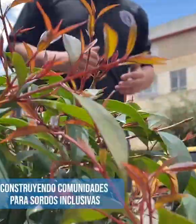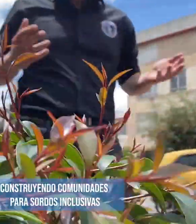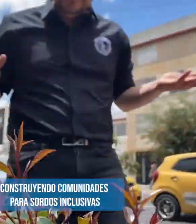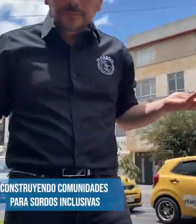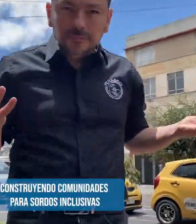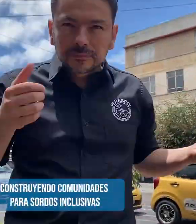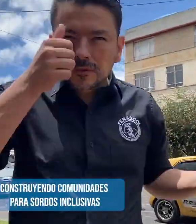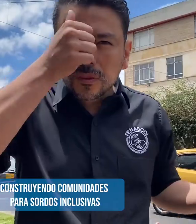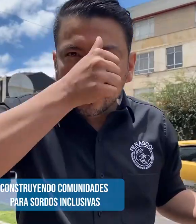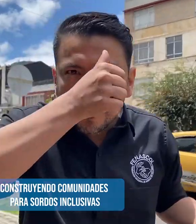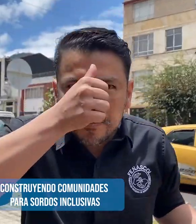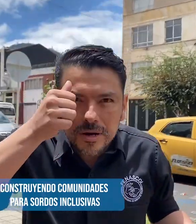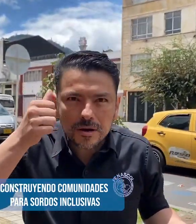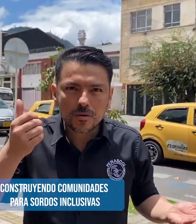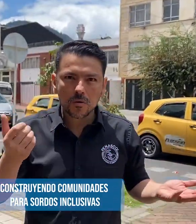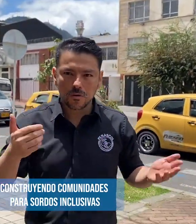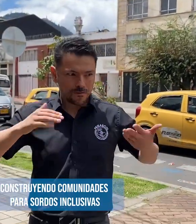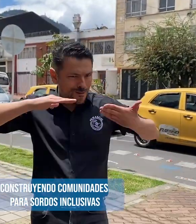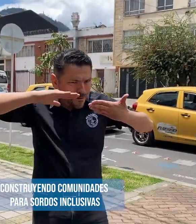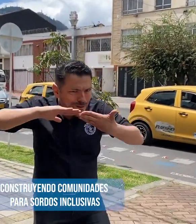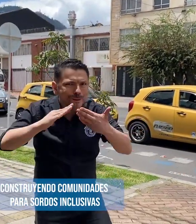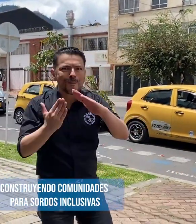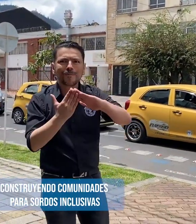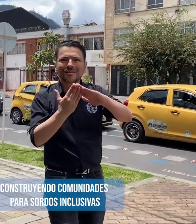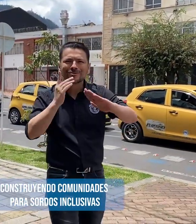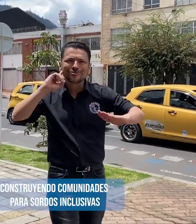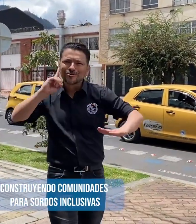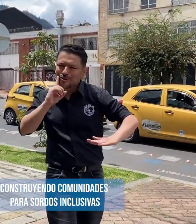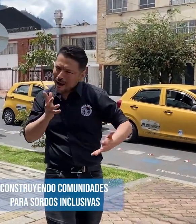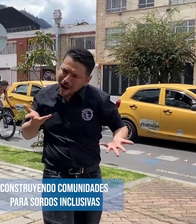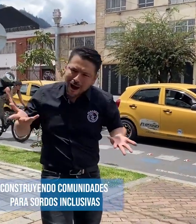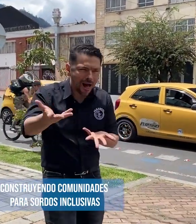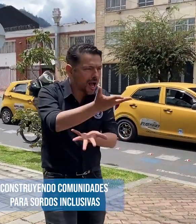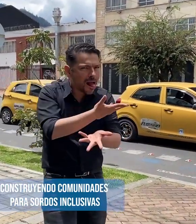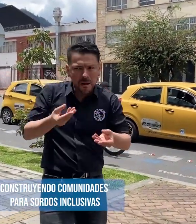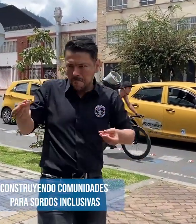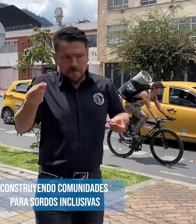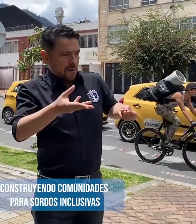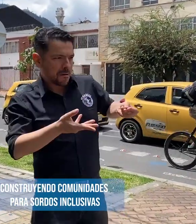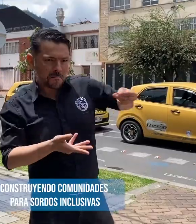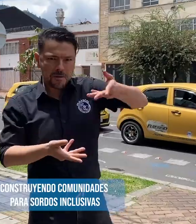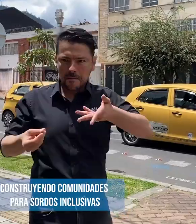Y finalmente, el domingo, construyendo comunidades sordas inclusivas.